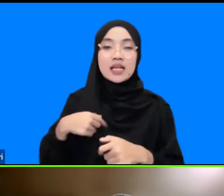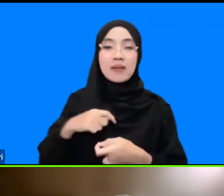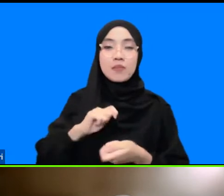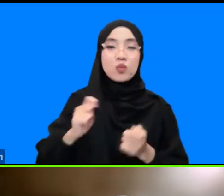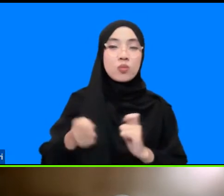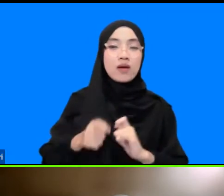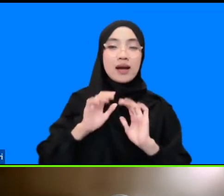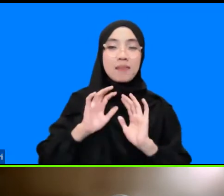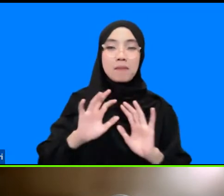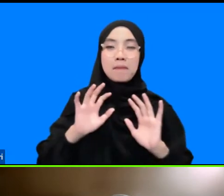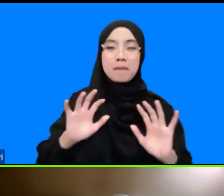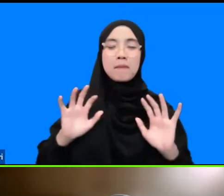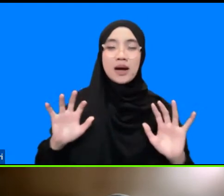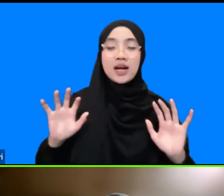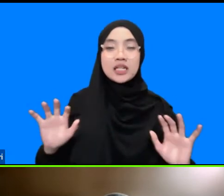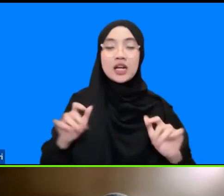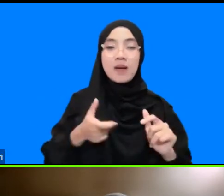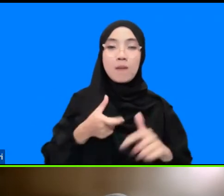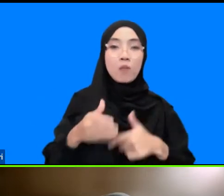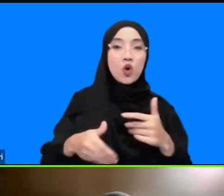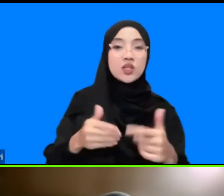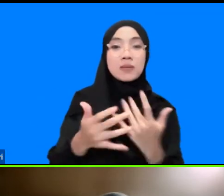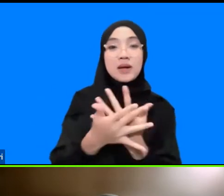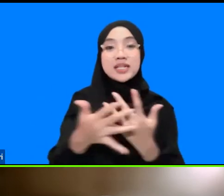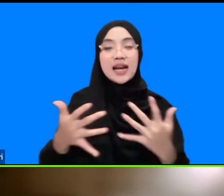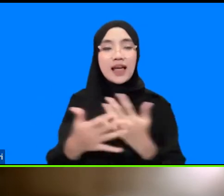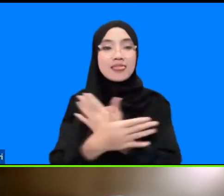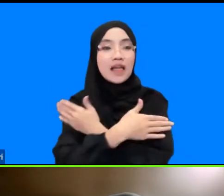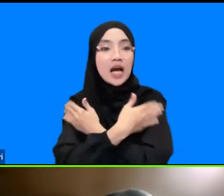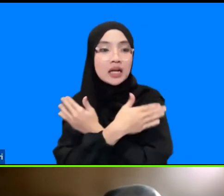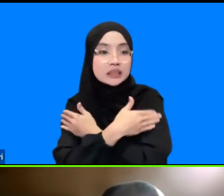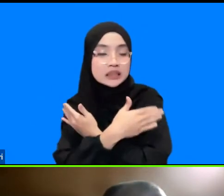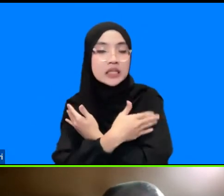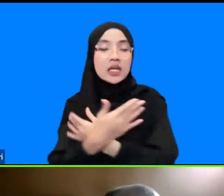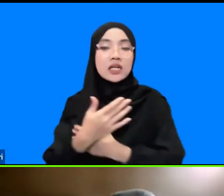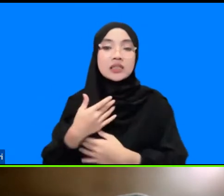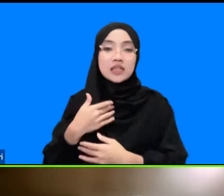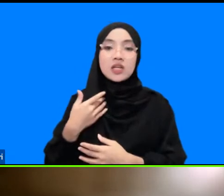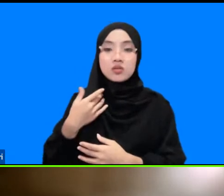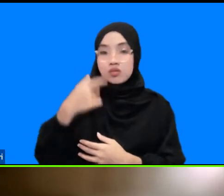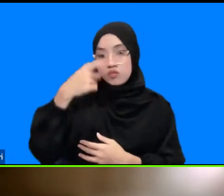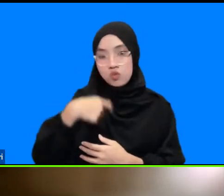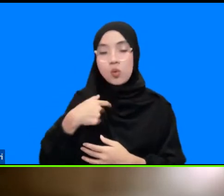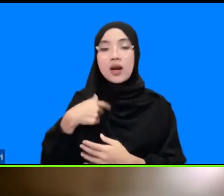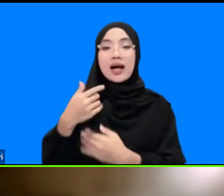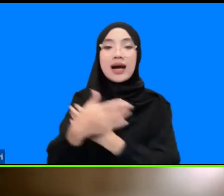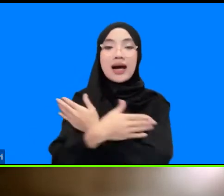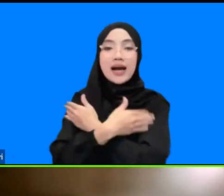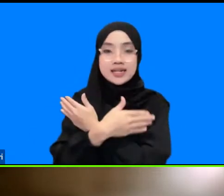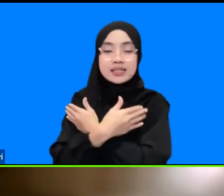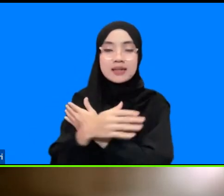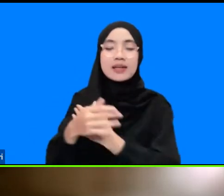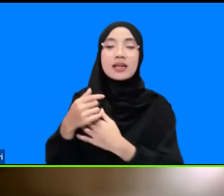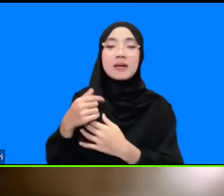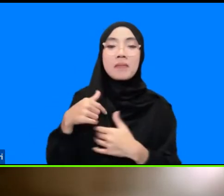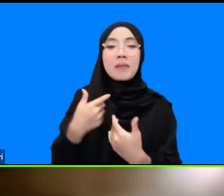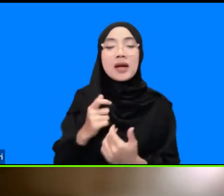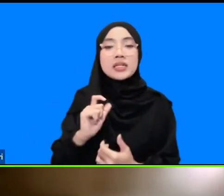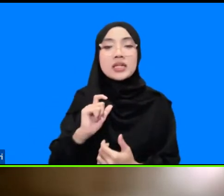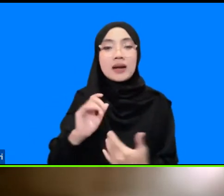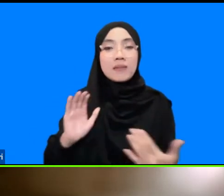baik proses masyarakat Aceh sendiri termasuk saya juga orang Aceh bagaimana menghadapi